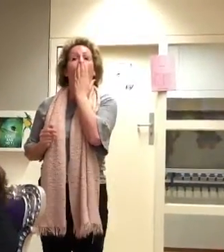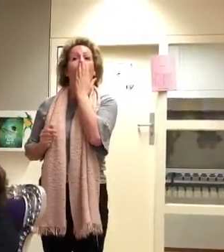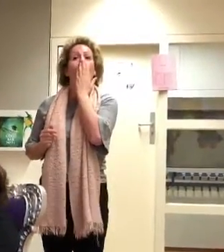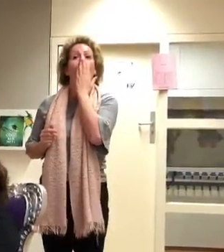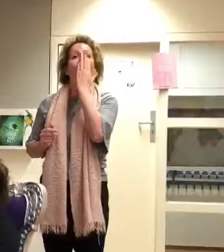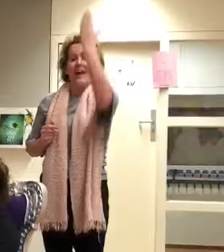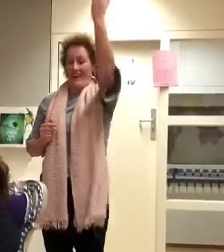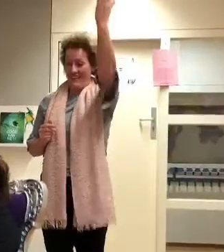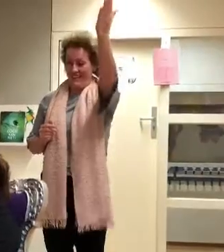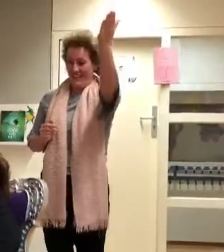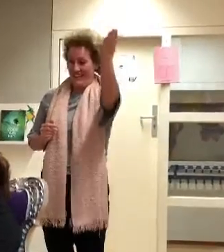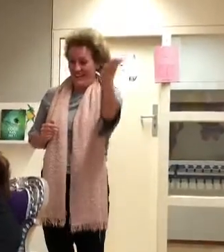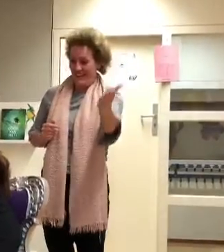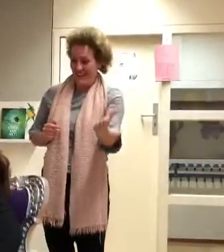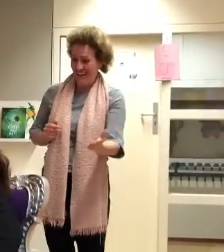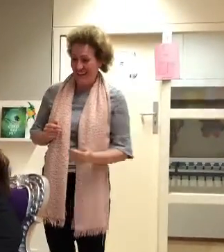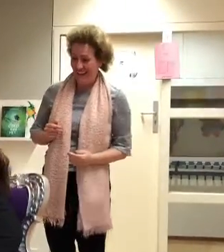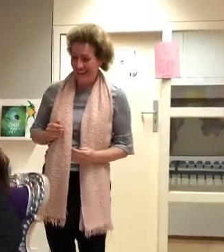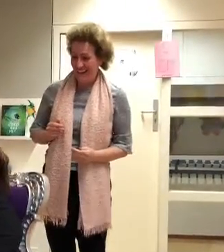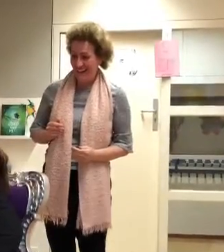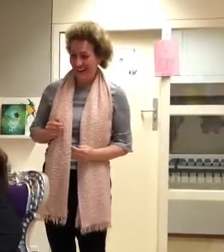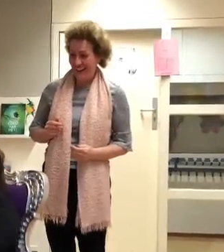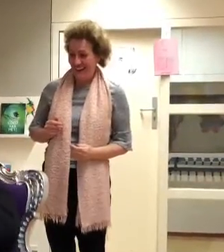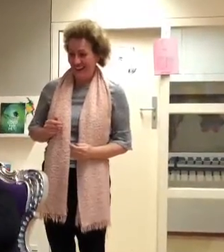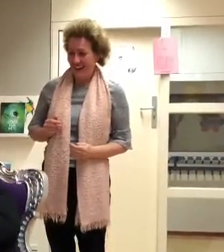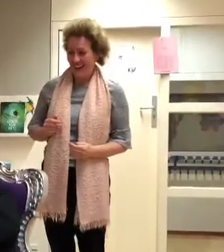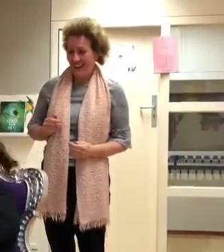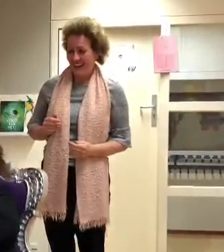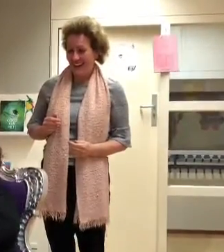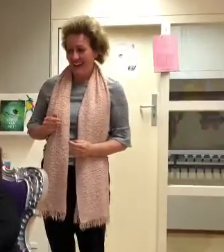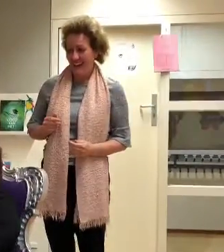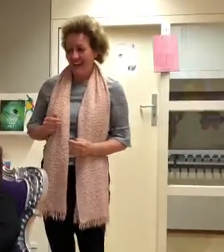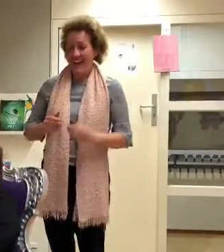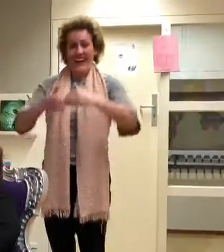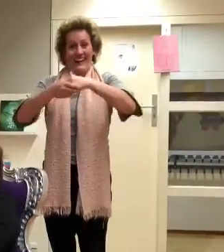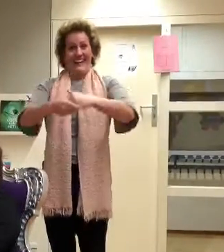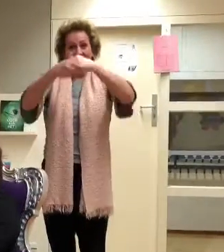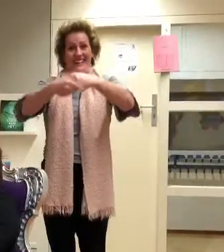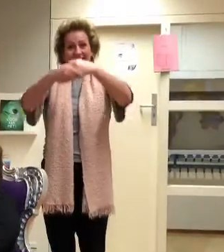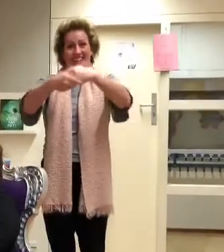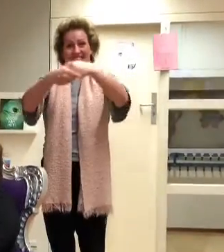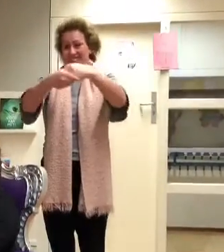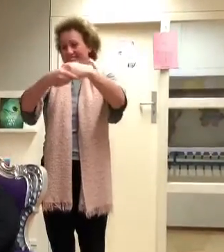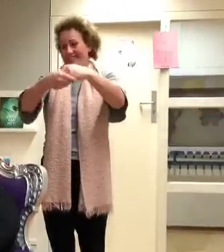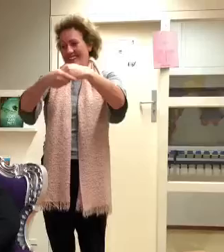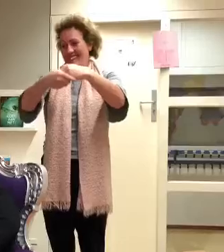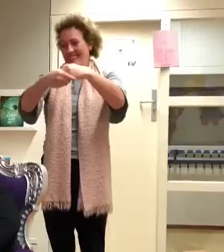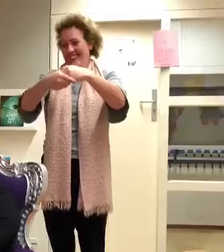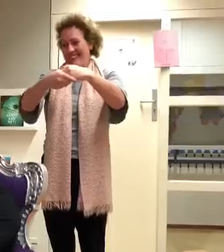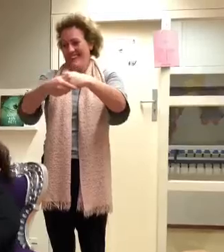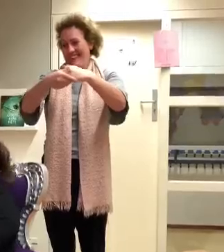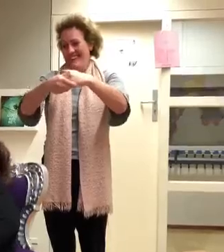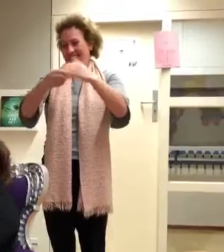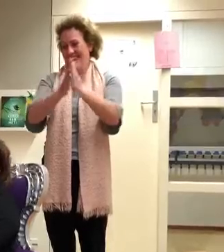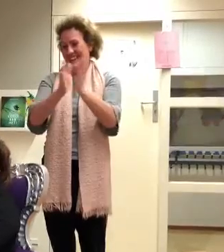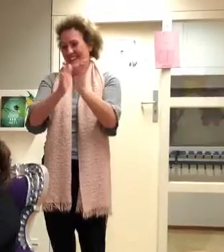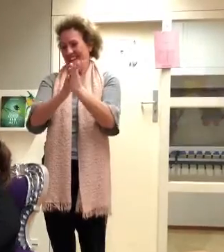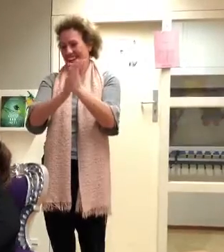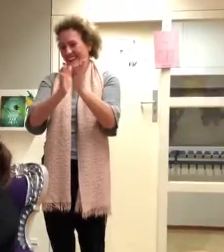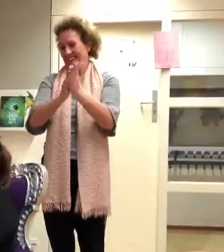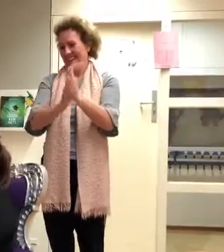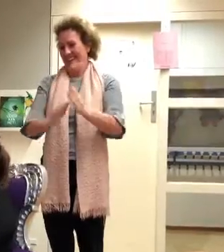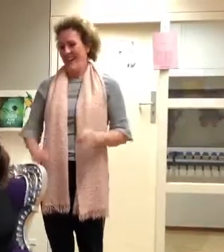Dag, mond! Ik geef een handje aan mijn handje. Dag hand! Klap, klap, klap, klap, klap!